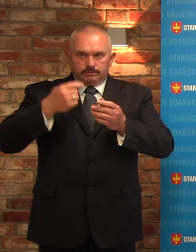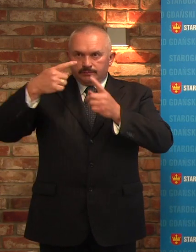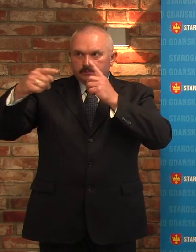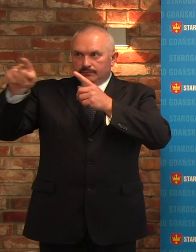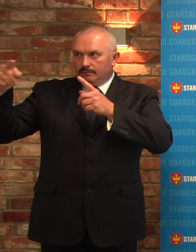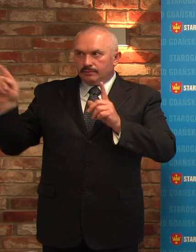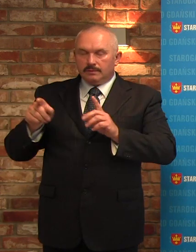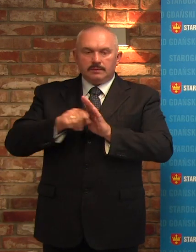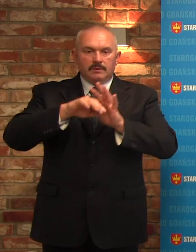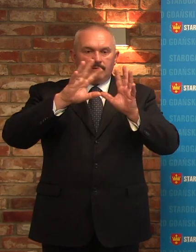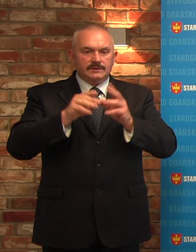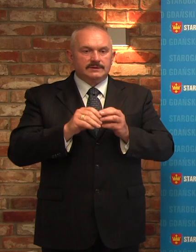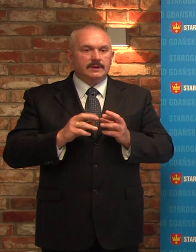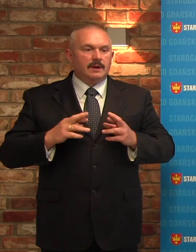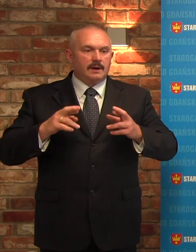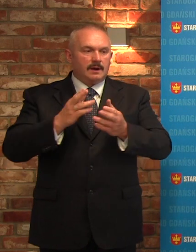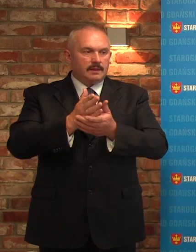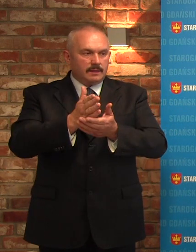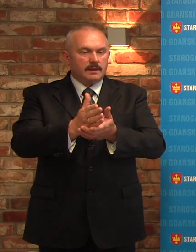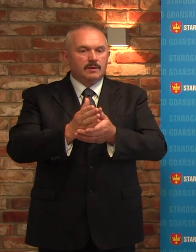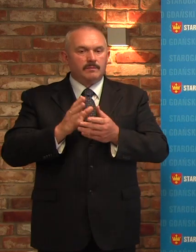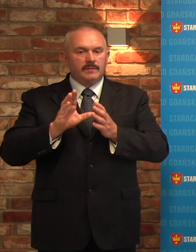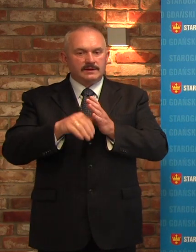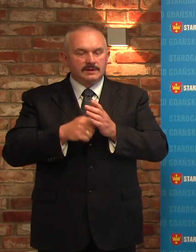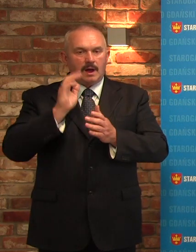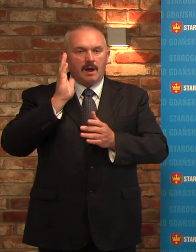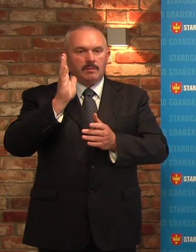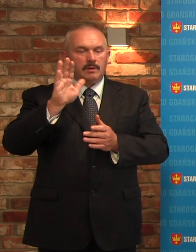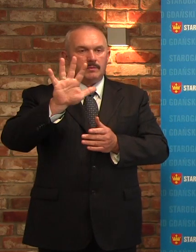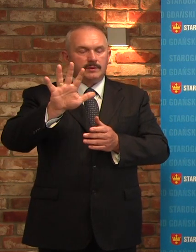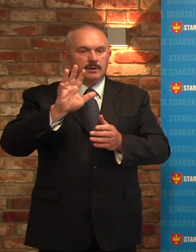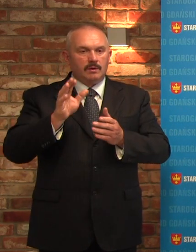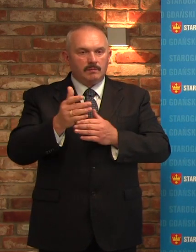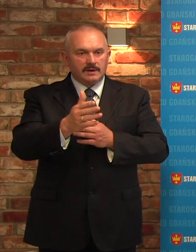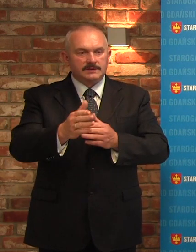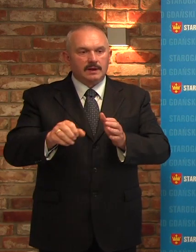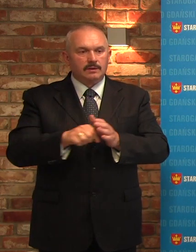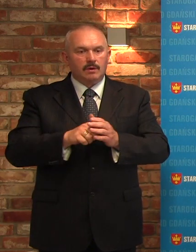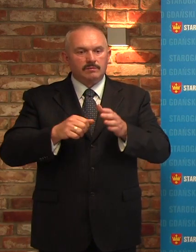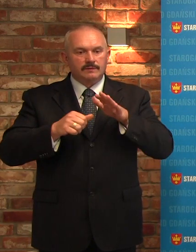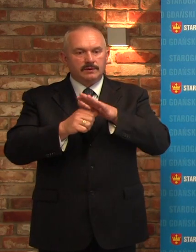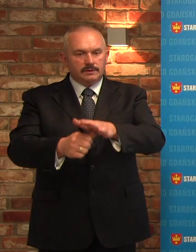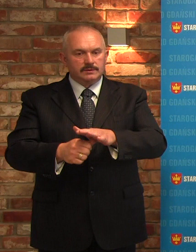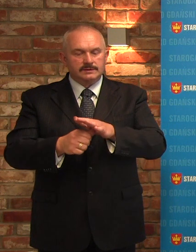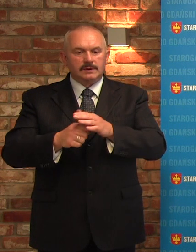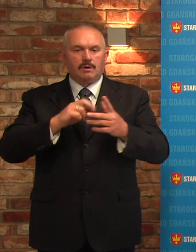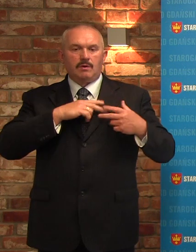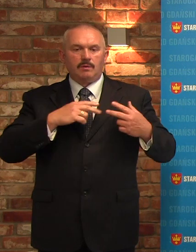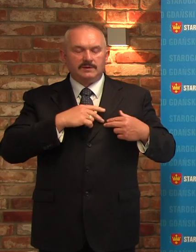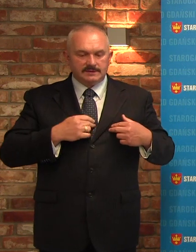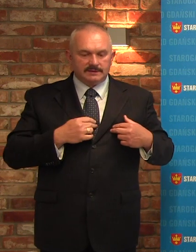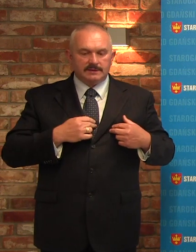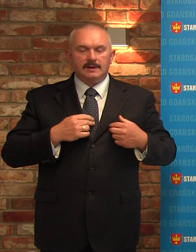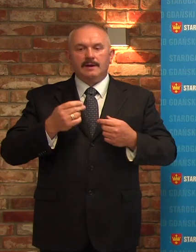Rady Miasta, a następnie 5 marca przekazano skargę do przewodniczącego Komisji Skarg,